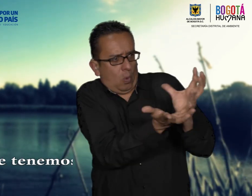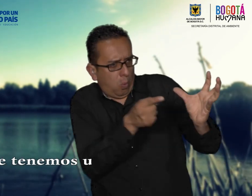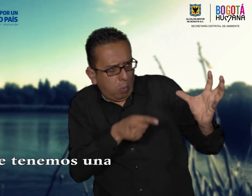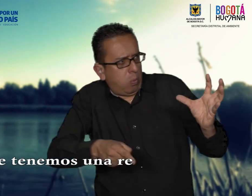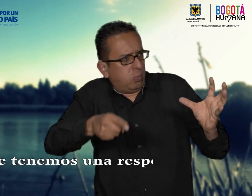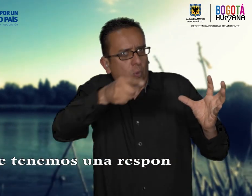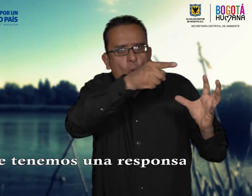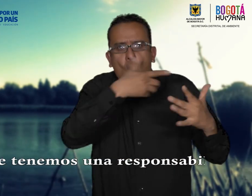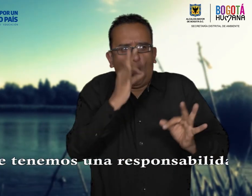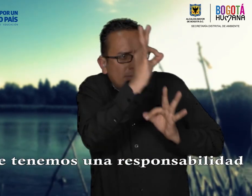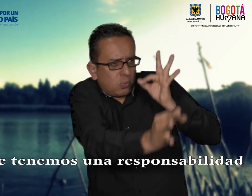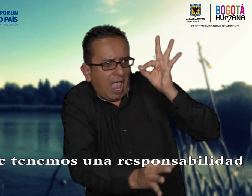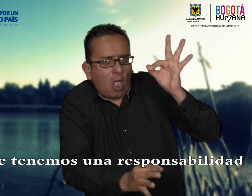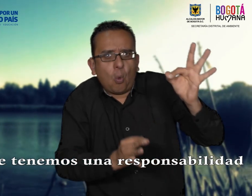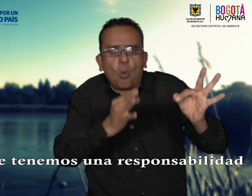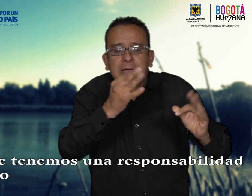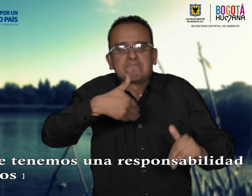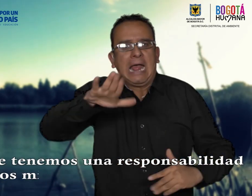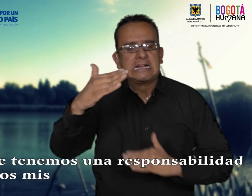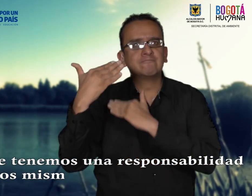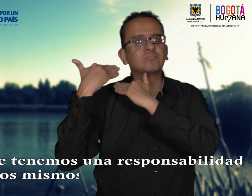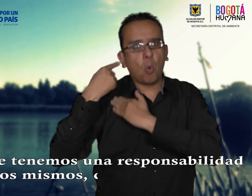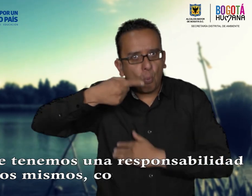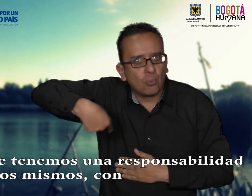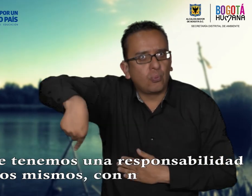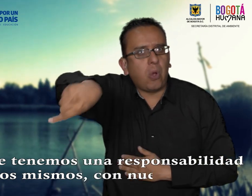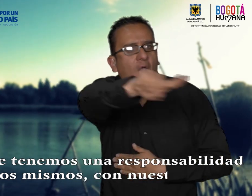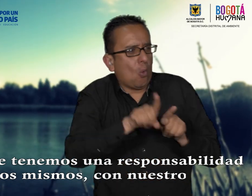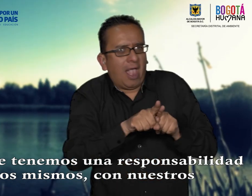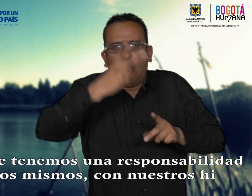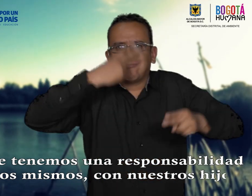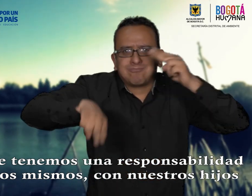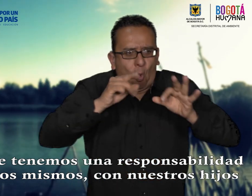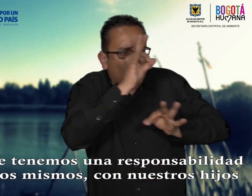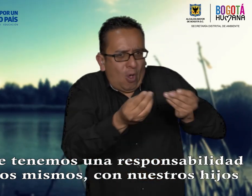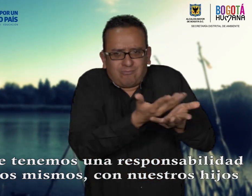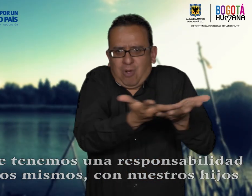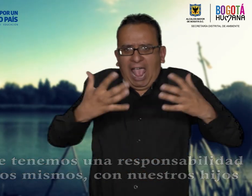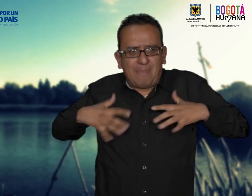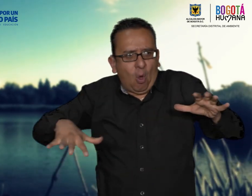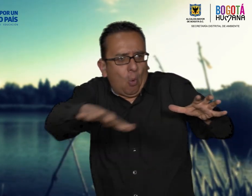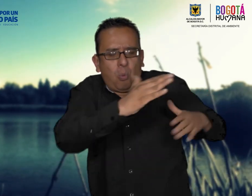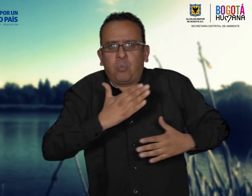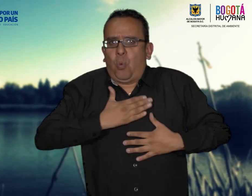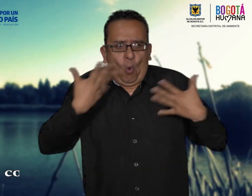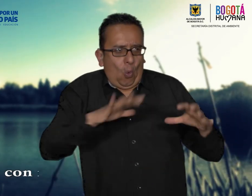¿Sabías que tenemos una responsabilidad con nosotros mismos, con nuestros hijos y con nuestro planeta?